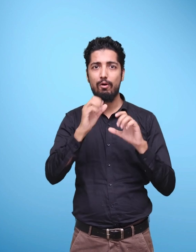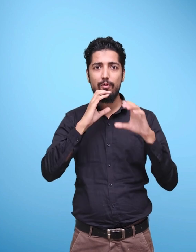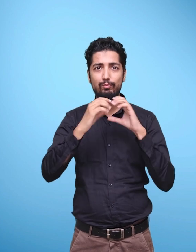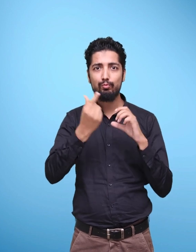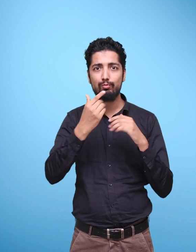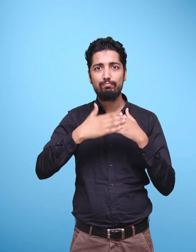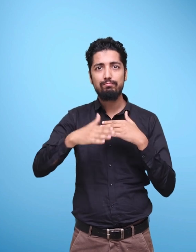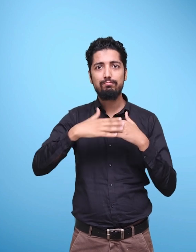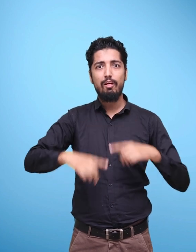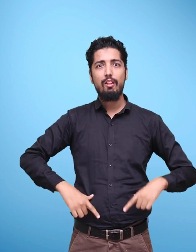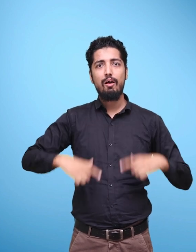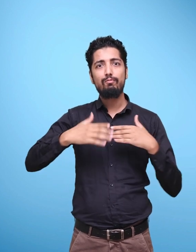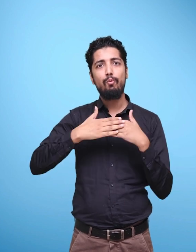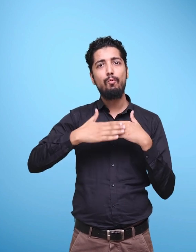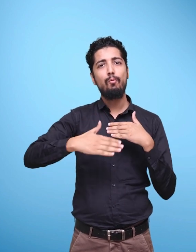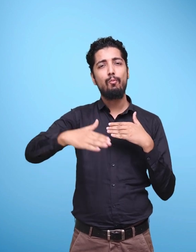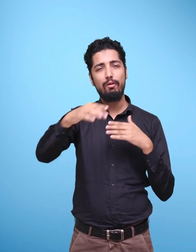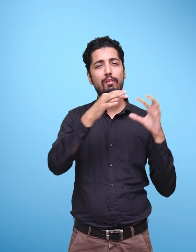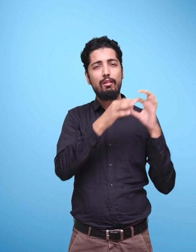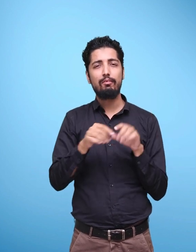development of human beings.